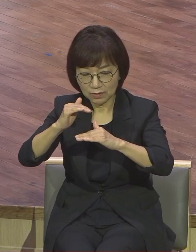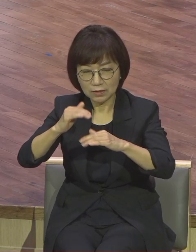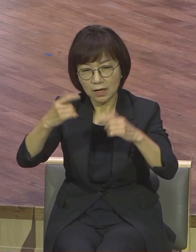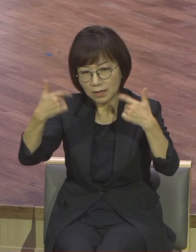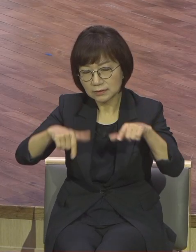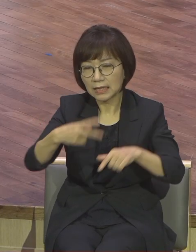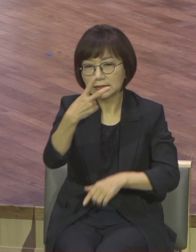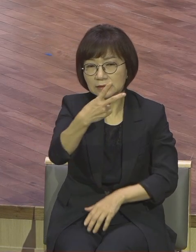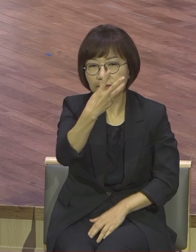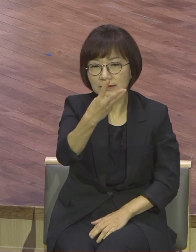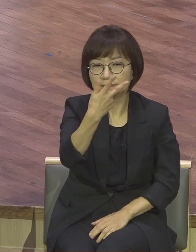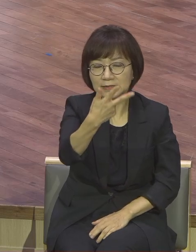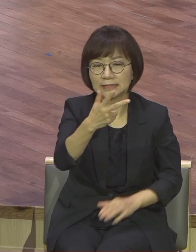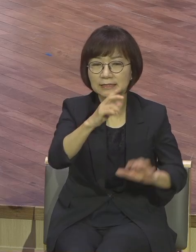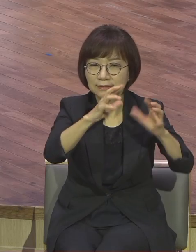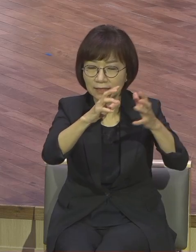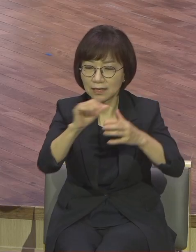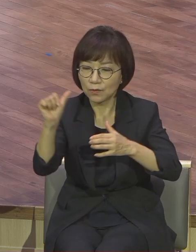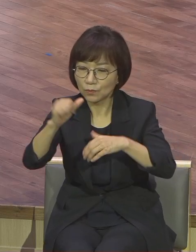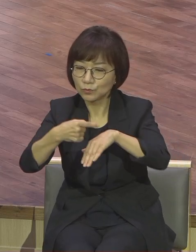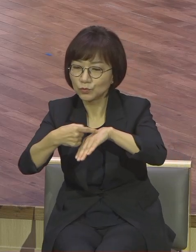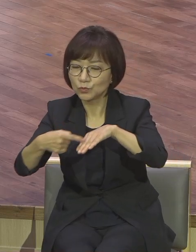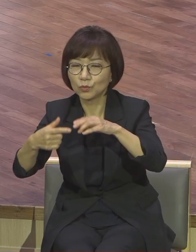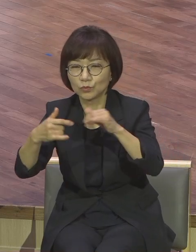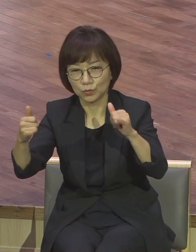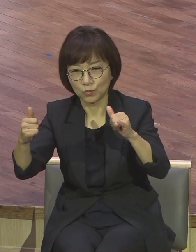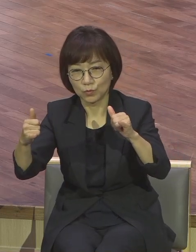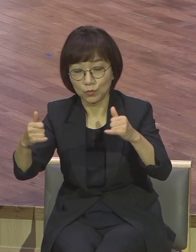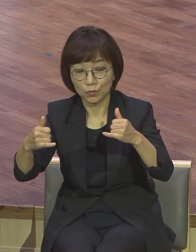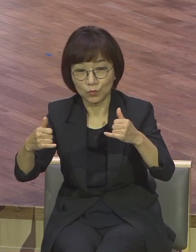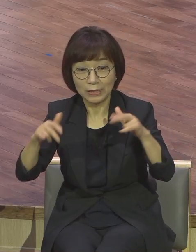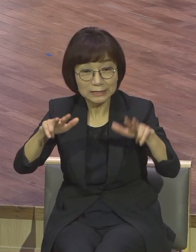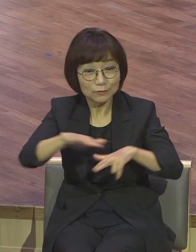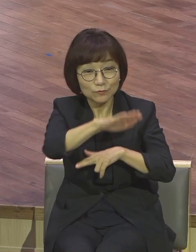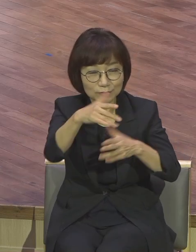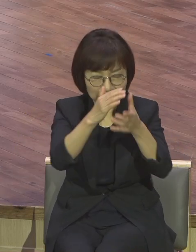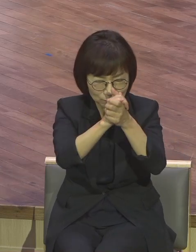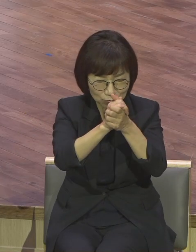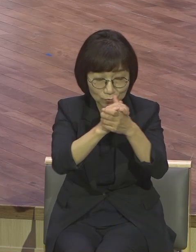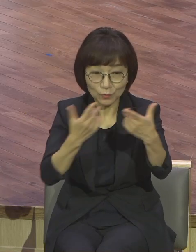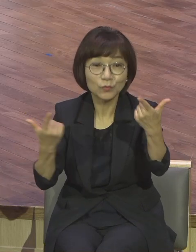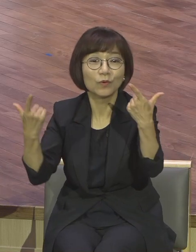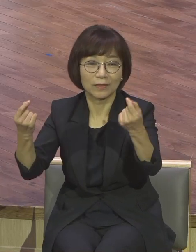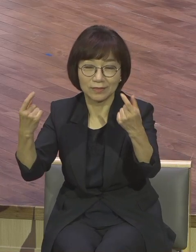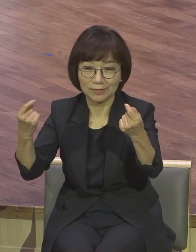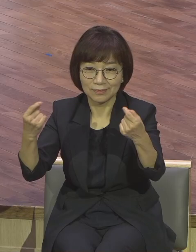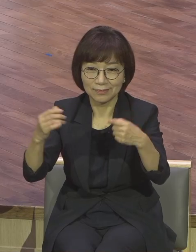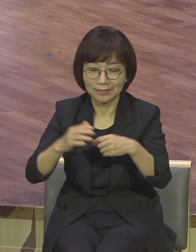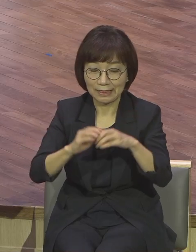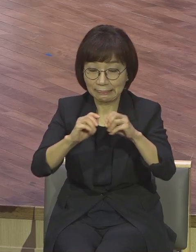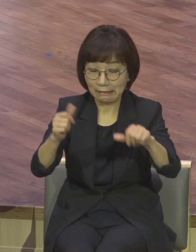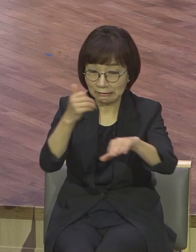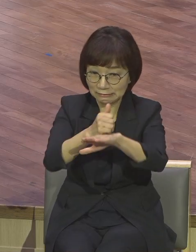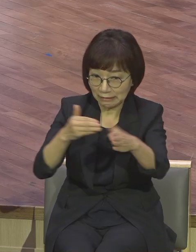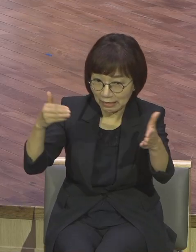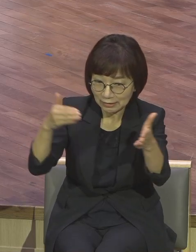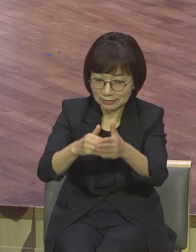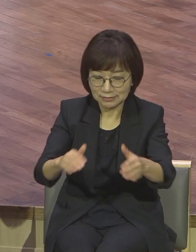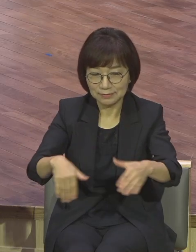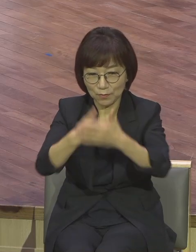종족이에요 우리가 지금 하는 것 똑같은 말이에요 모든 족속 땅 끝만 및 2, 3, 7 나라 5천 종족 여기 초집 맞춰